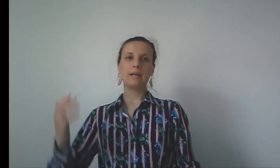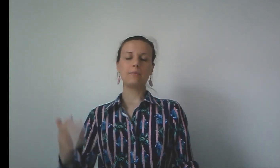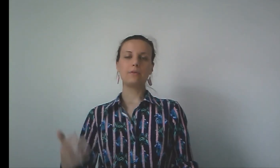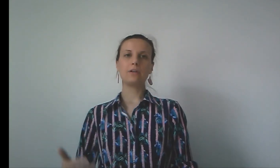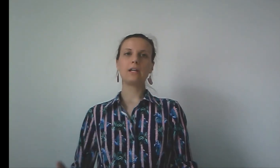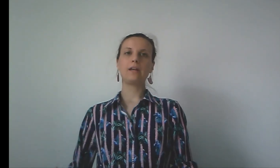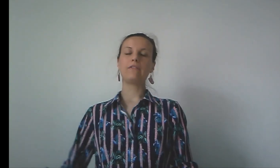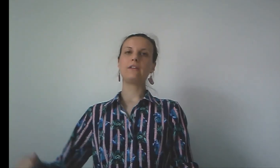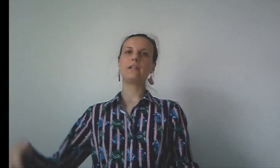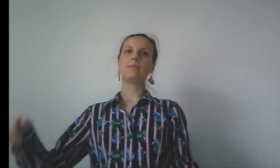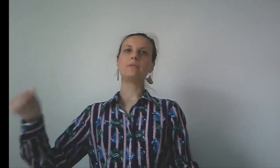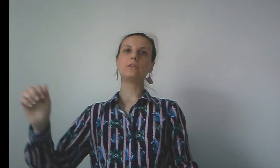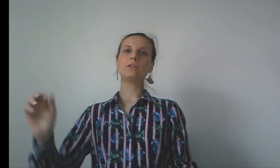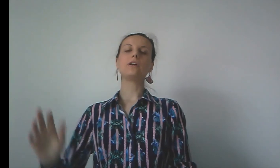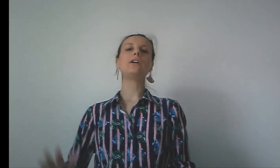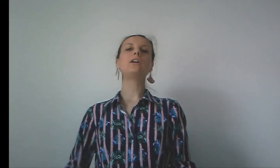purifie mon cœur.